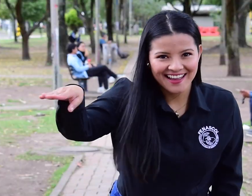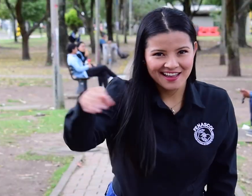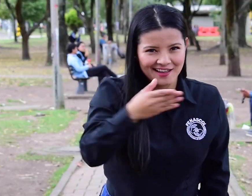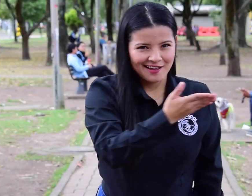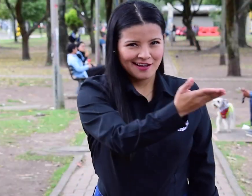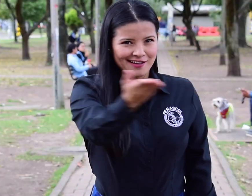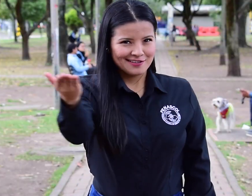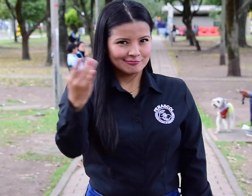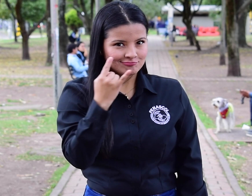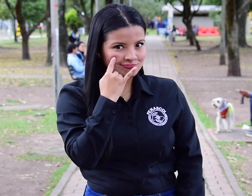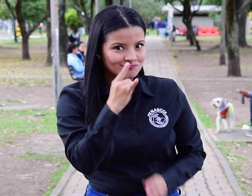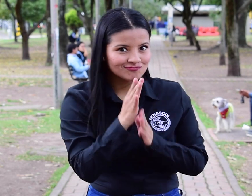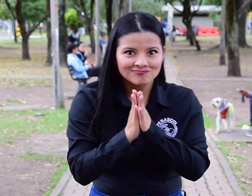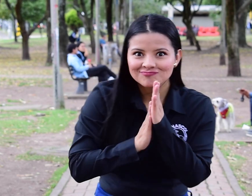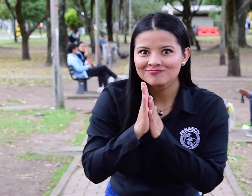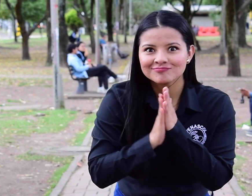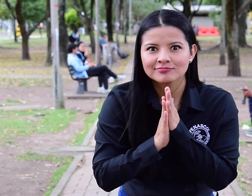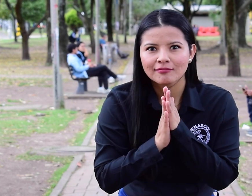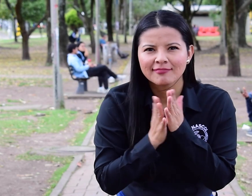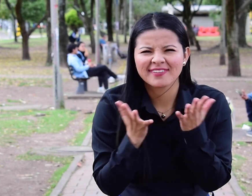¡Hey! Les tengo una noticia muy interesante